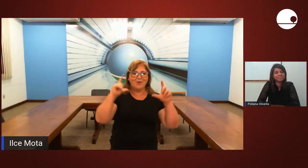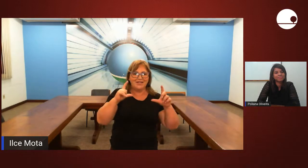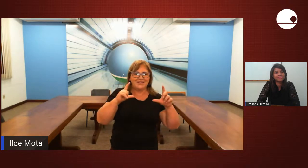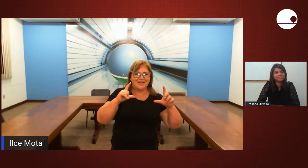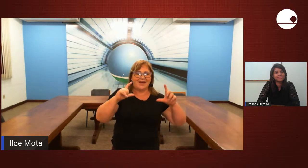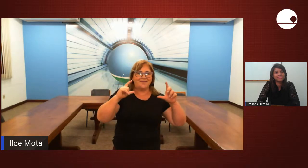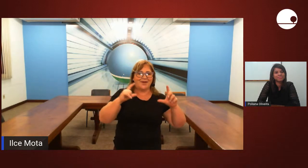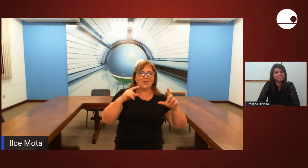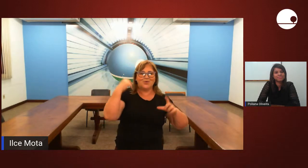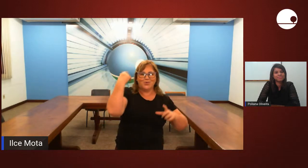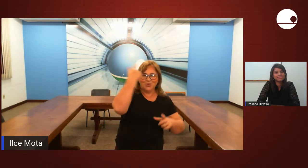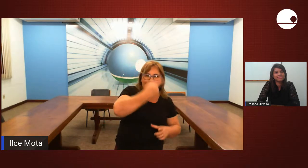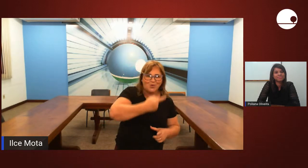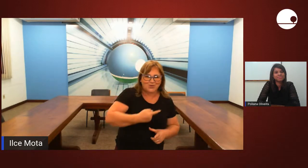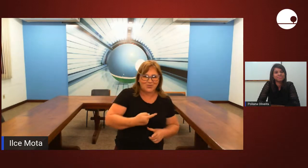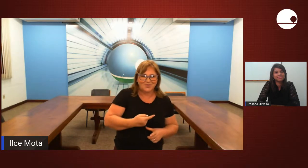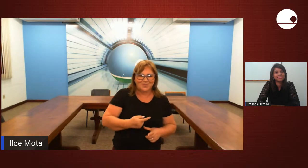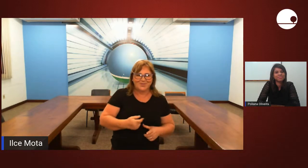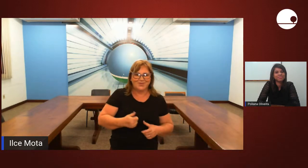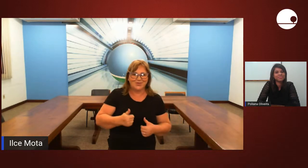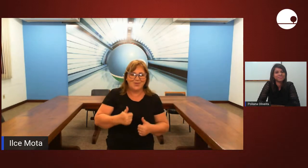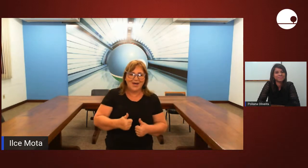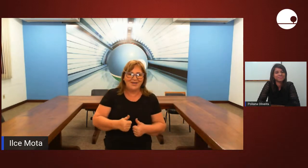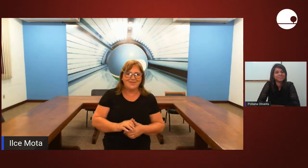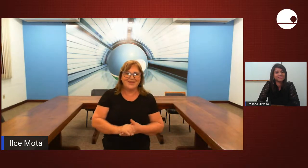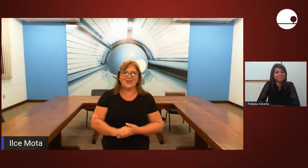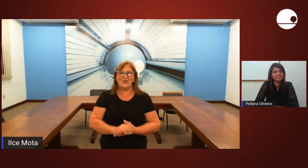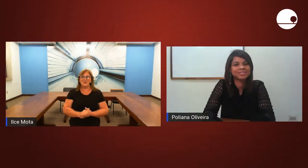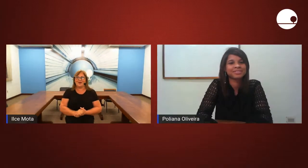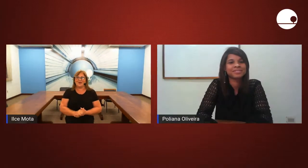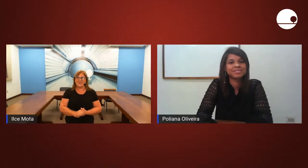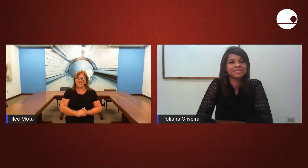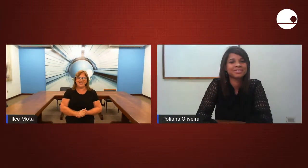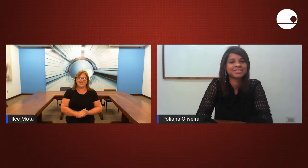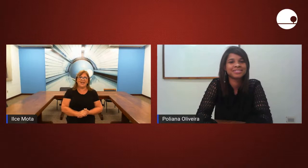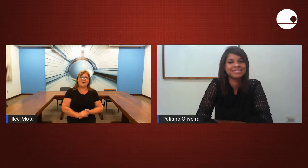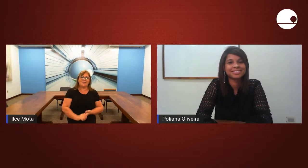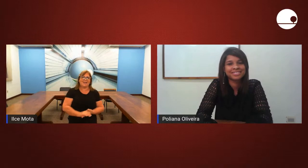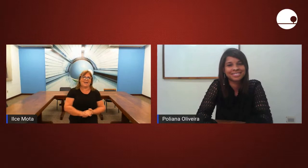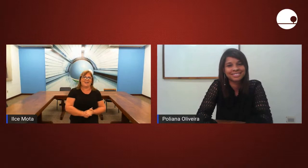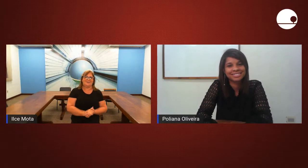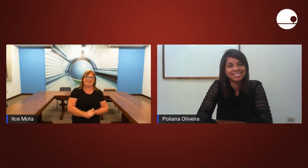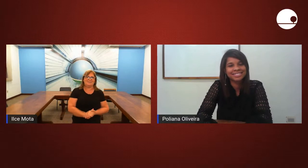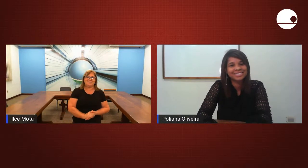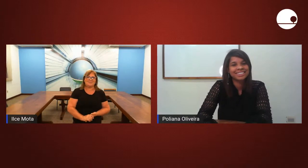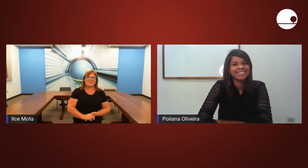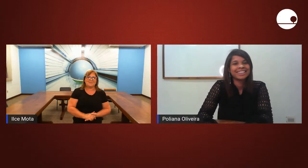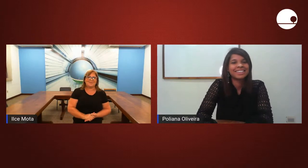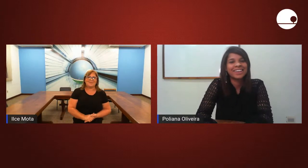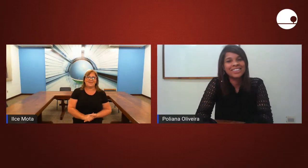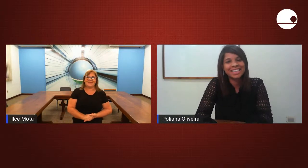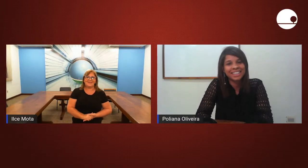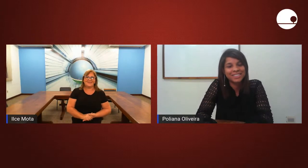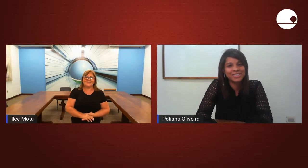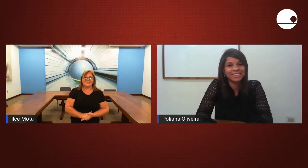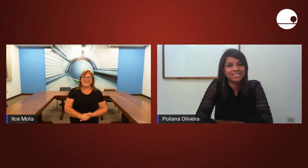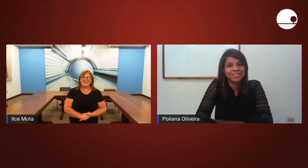memoriza é feito no rosto tudo bem? todo mundo pegou direitinho e aí Poliana? nossa Ilse estou